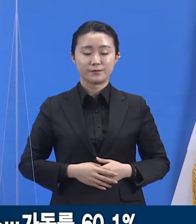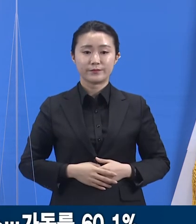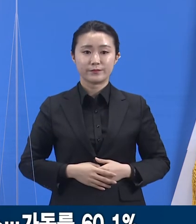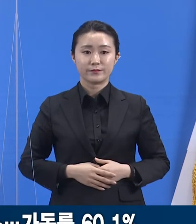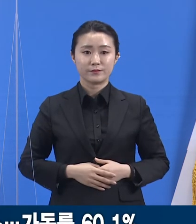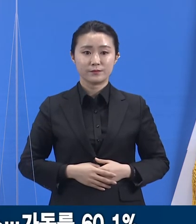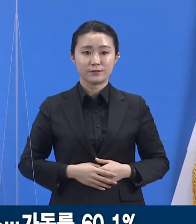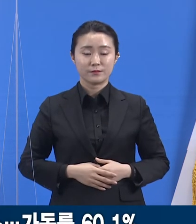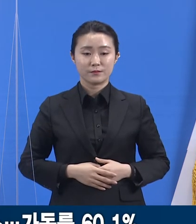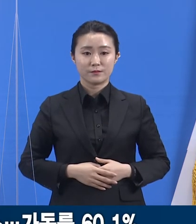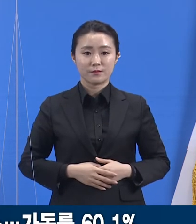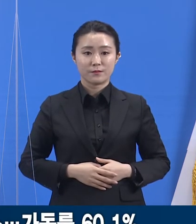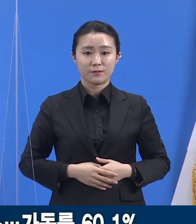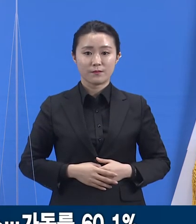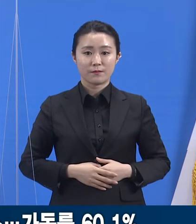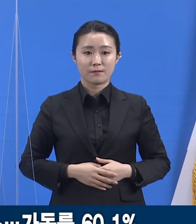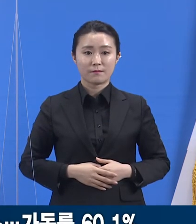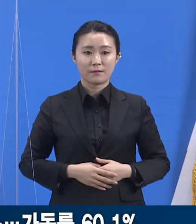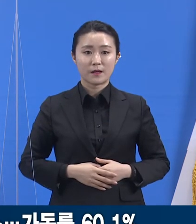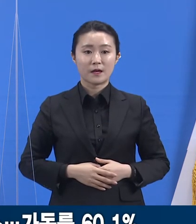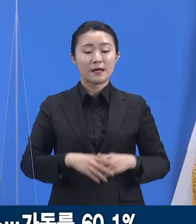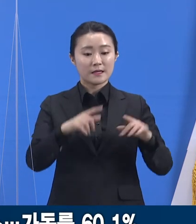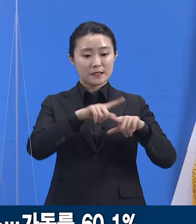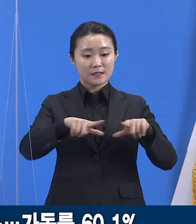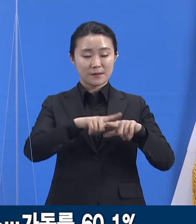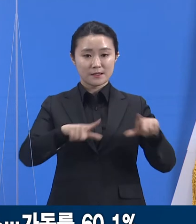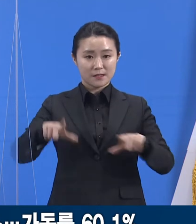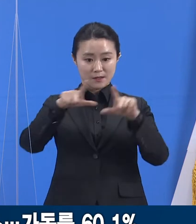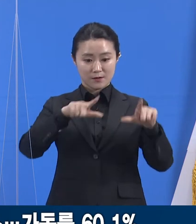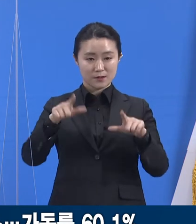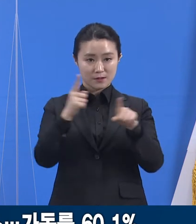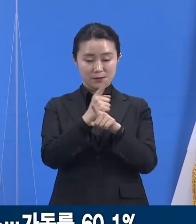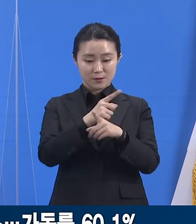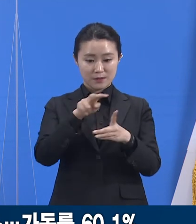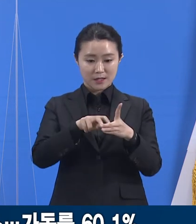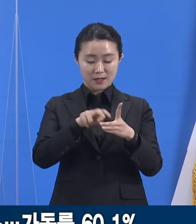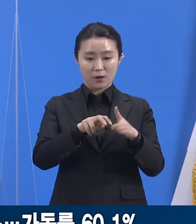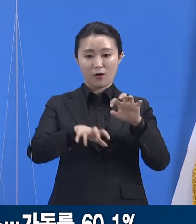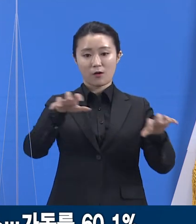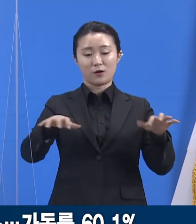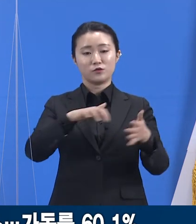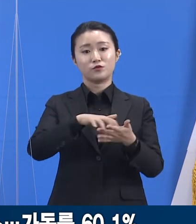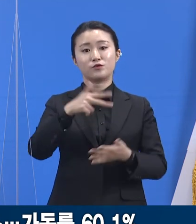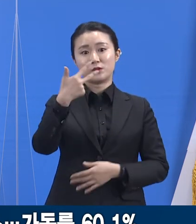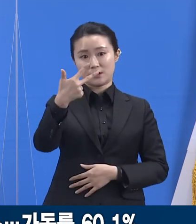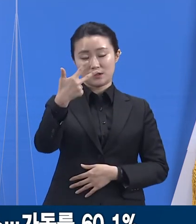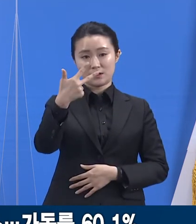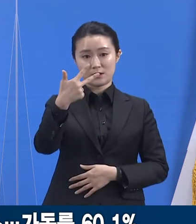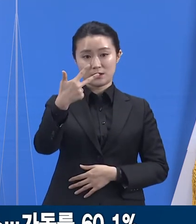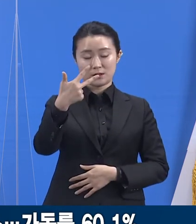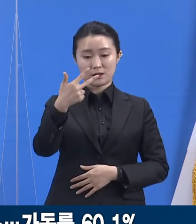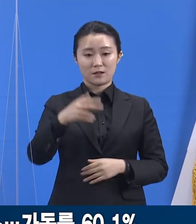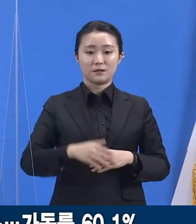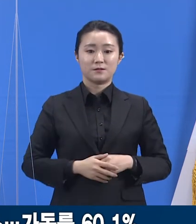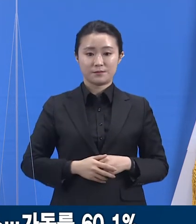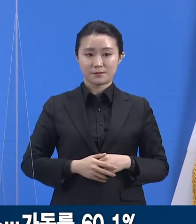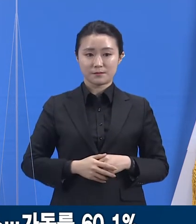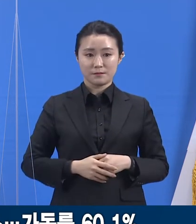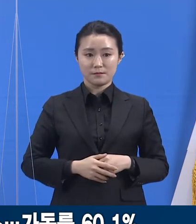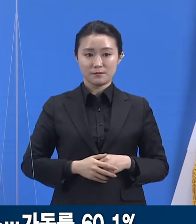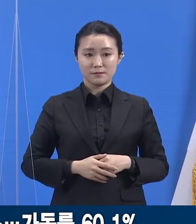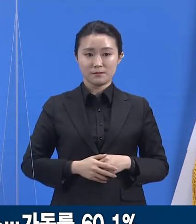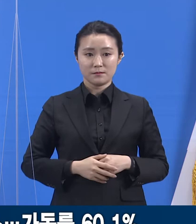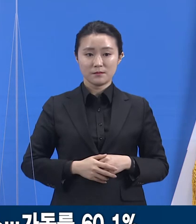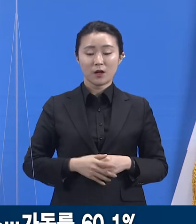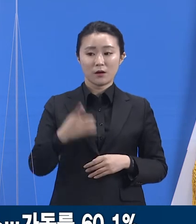도가 운영하는 총 7개의 일반 생활치료센터에는 4월 7일 18시 기준 725명이